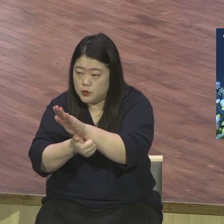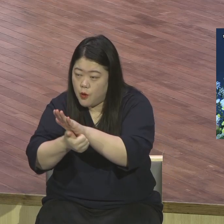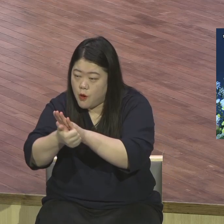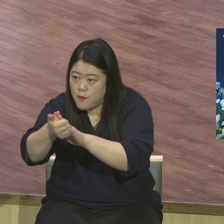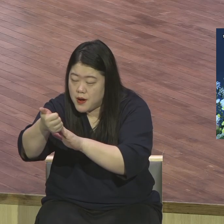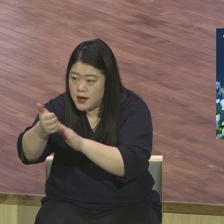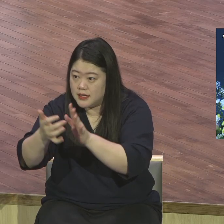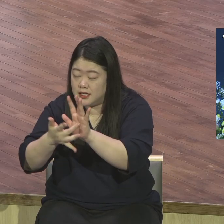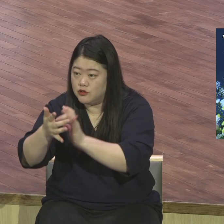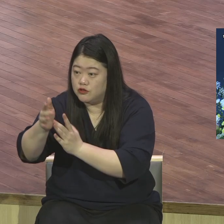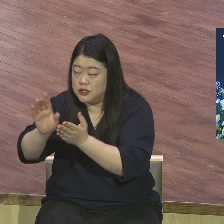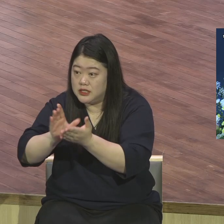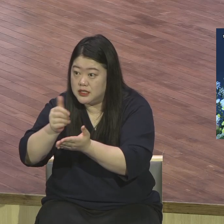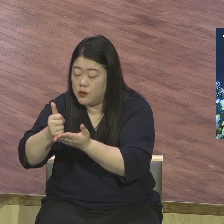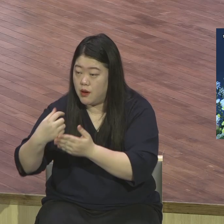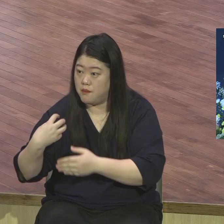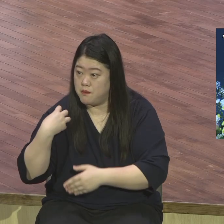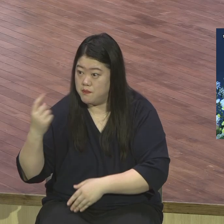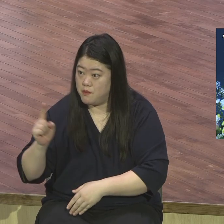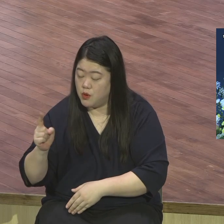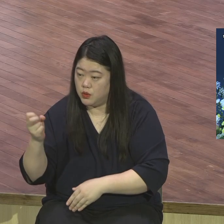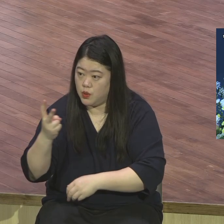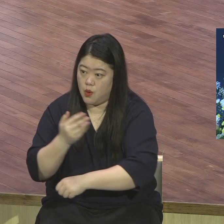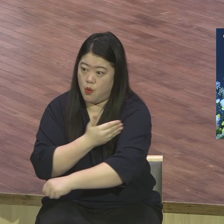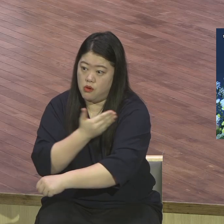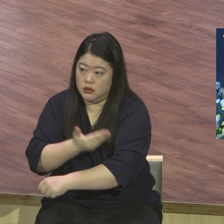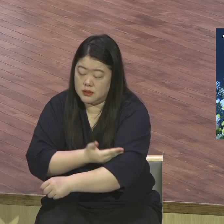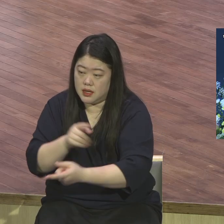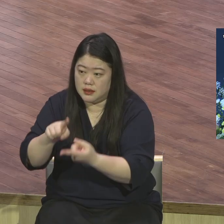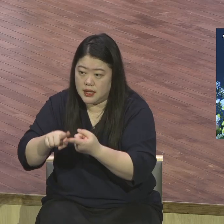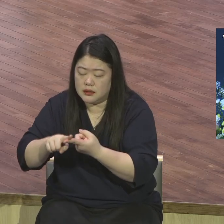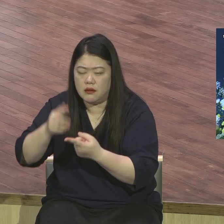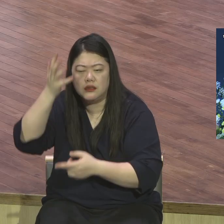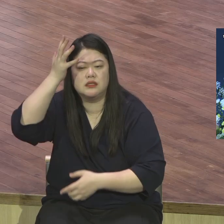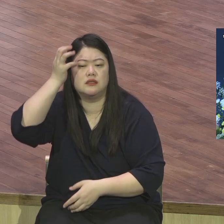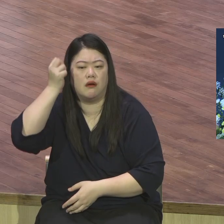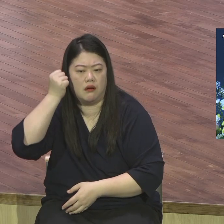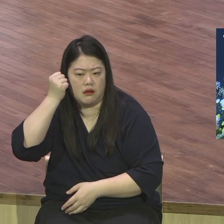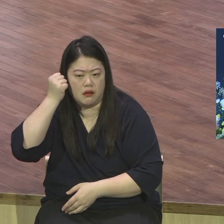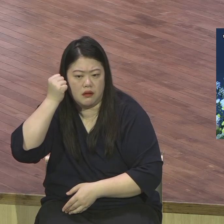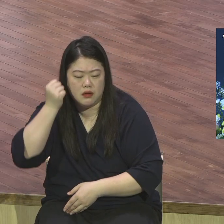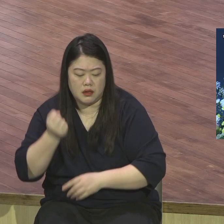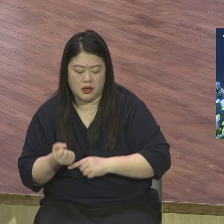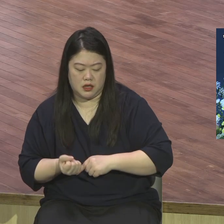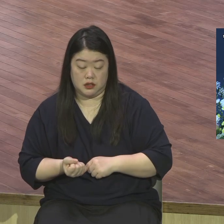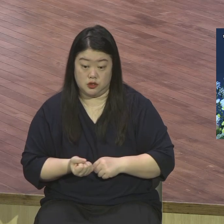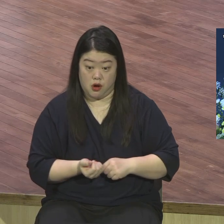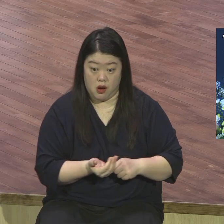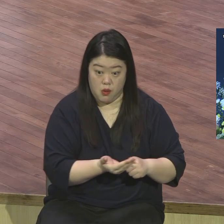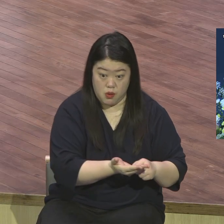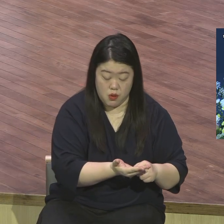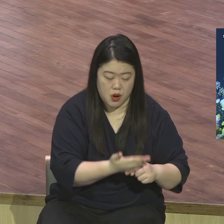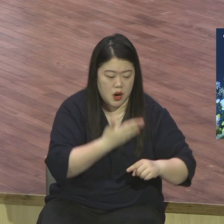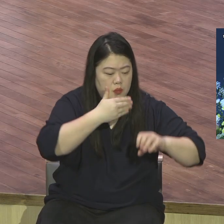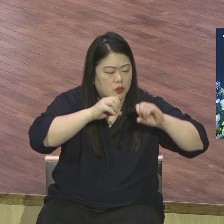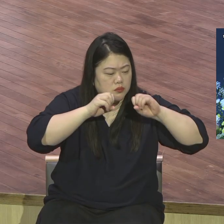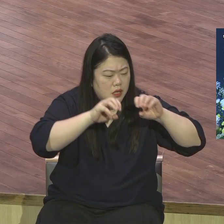권세를 가지고 더 많은 영혼들을 죽게로 인도하면서 최고의 상급받는 그리스도의 절대